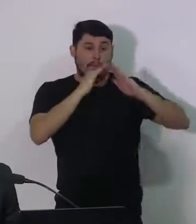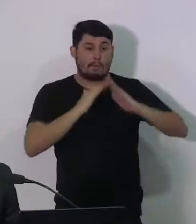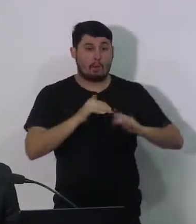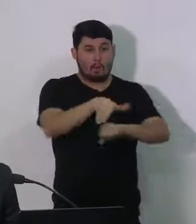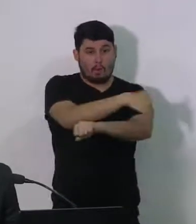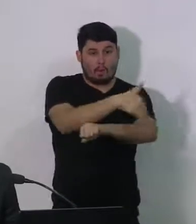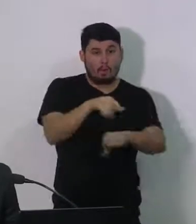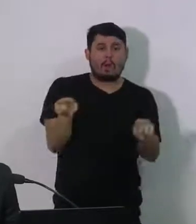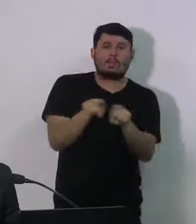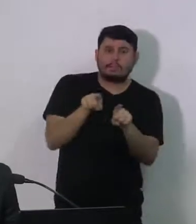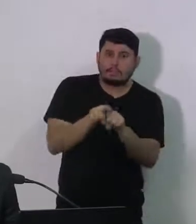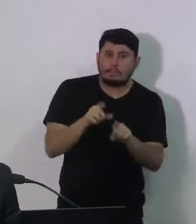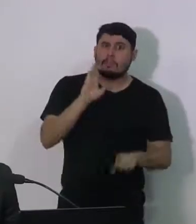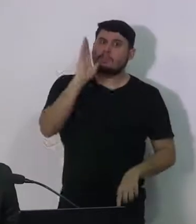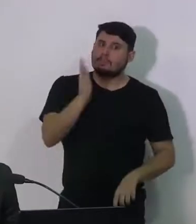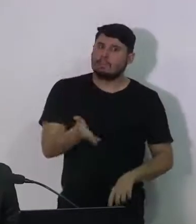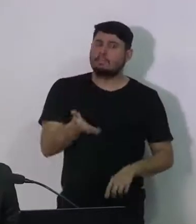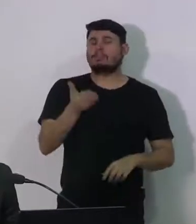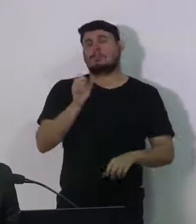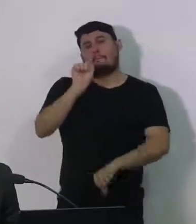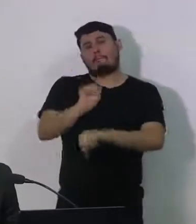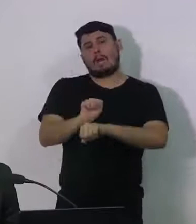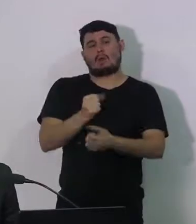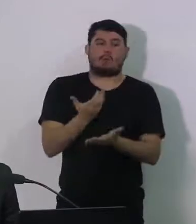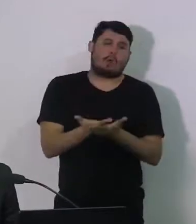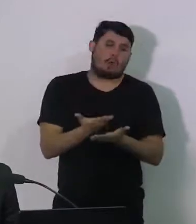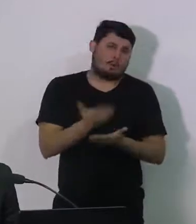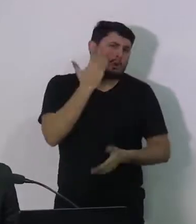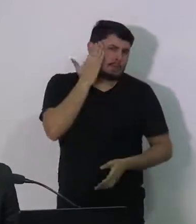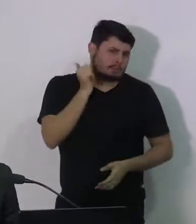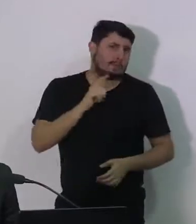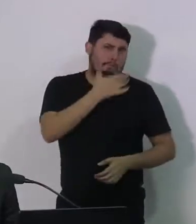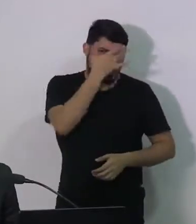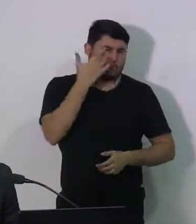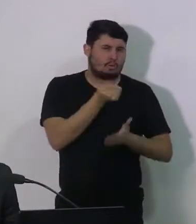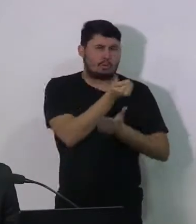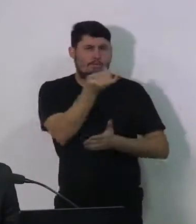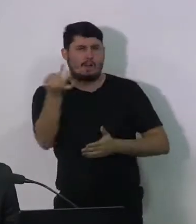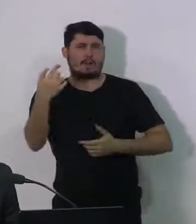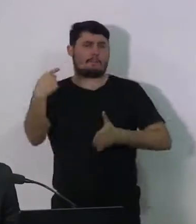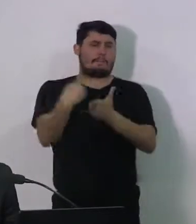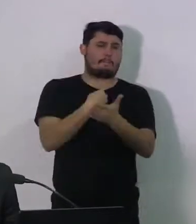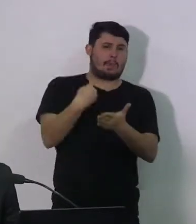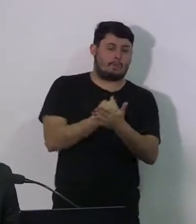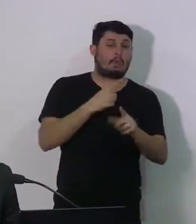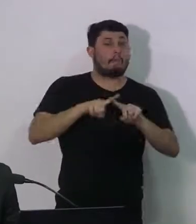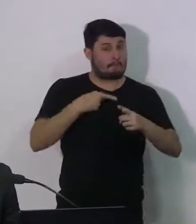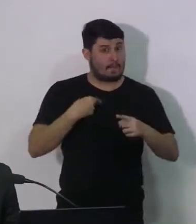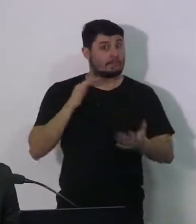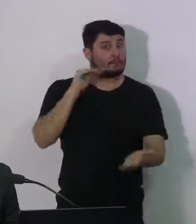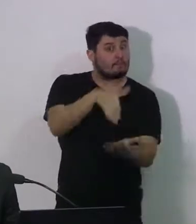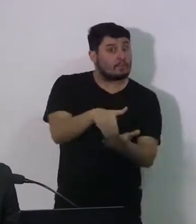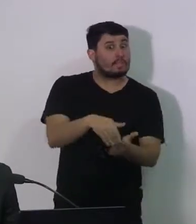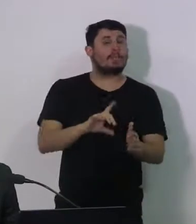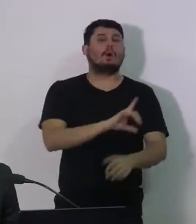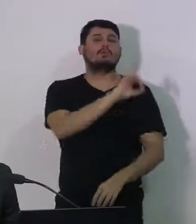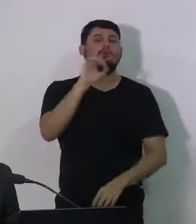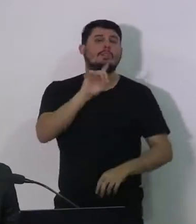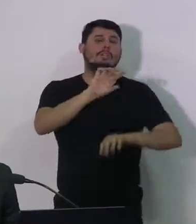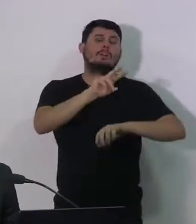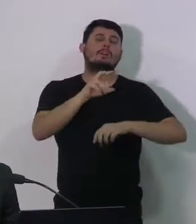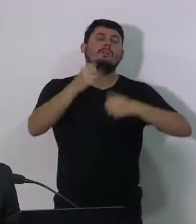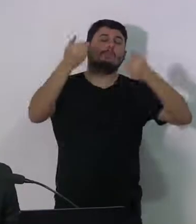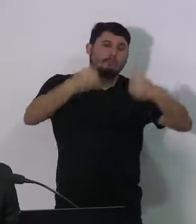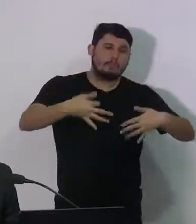aulas e o redirecionamento. Já, já, sei que isso é alvo de muitas perguntas, vamos explicar, ainda hoje, no final do dia, como vai acontecer